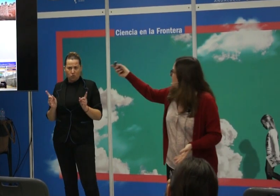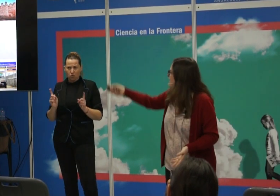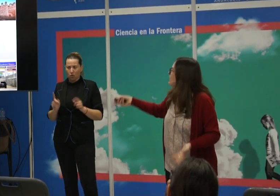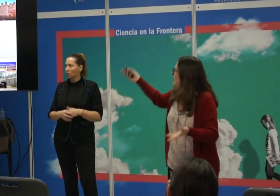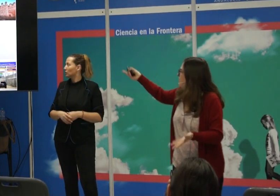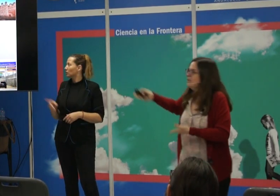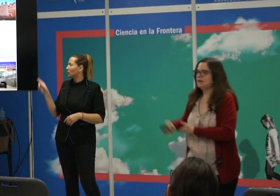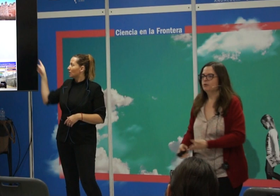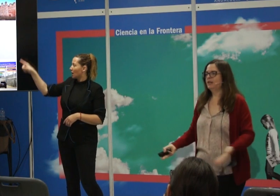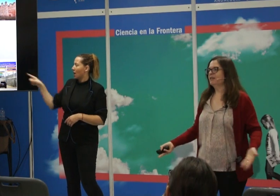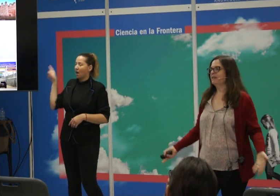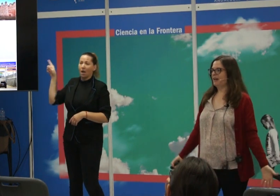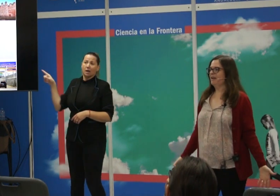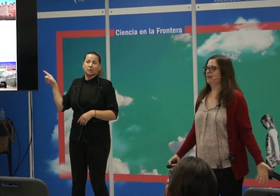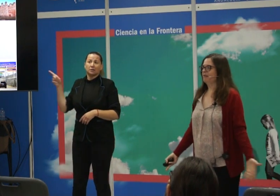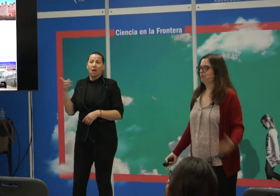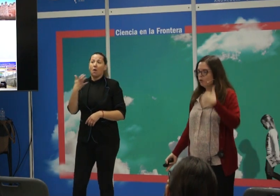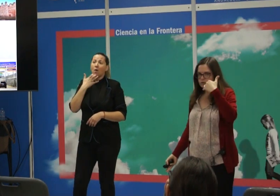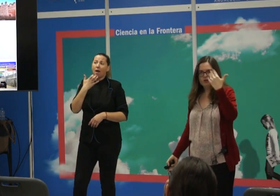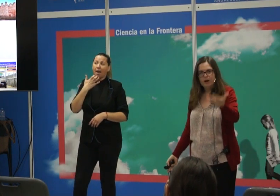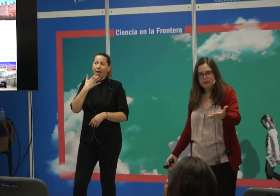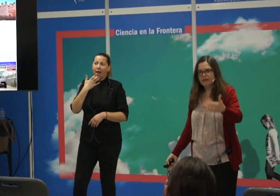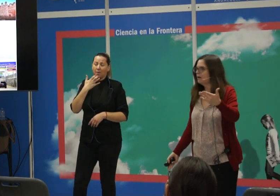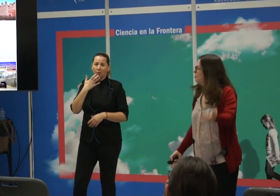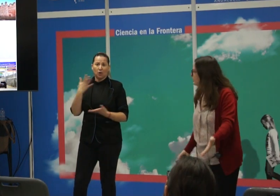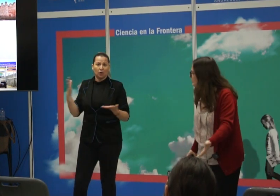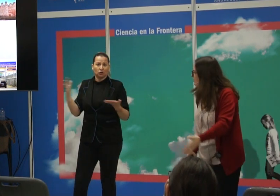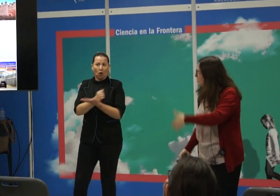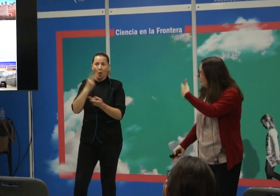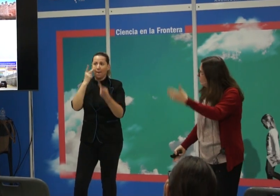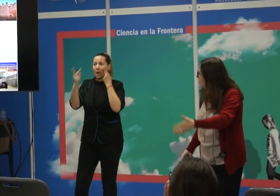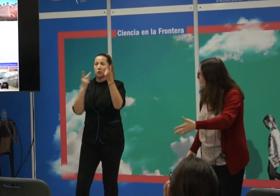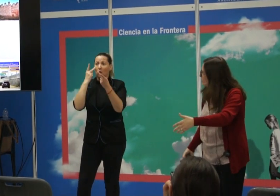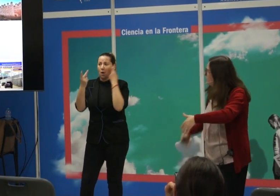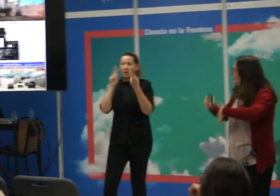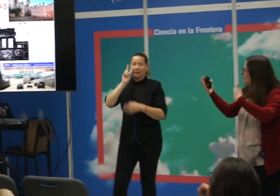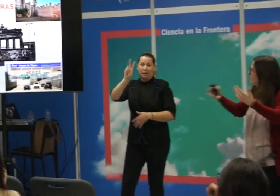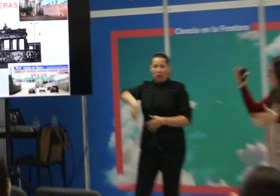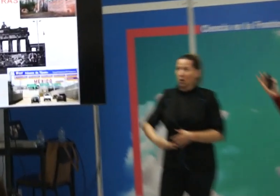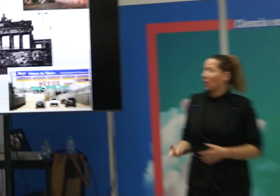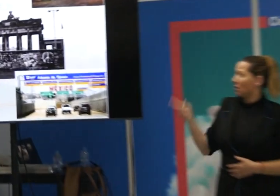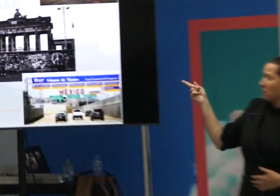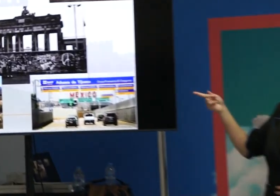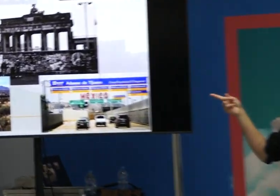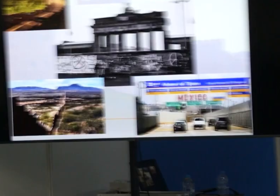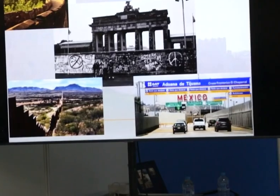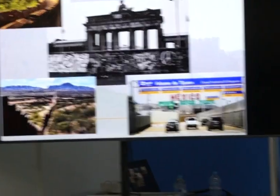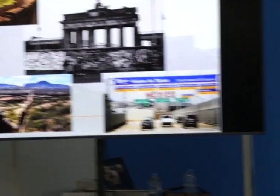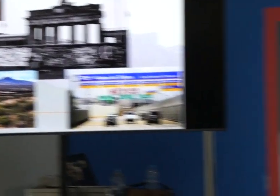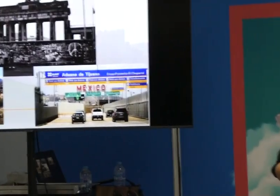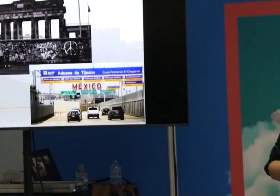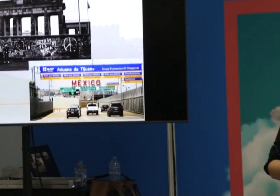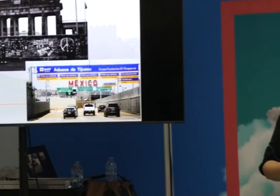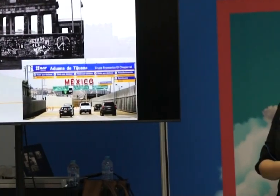Bueno, este sería un ejemplo de las fronteras que todos visualmente reconocemos a lo largo de la historia, de muy diverso talango.